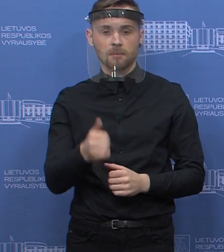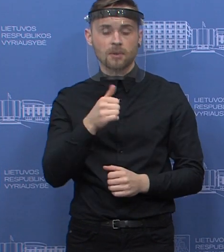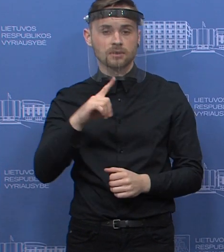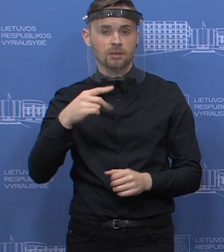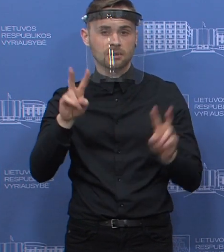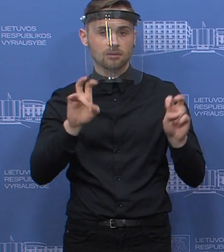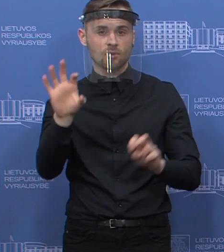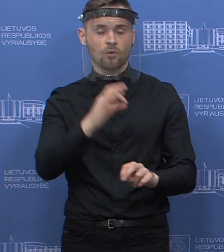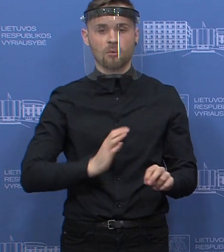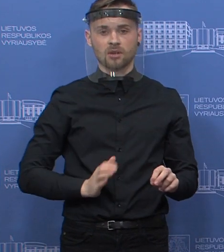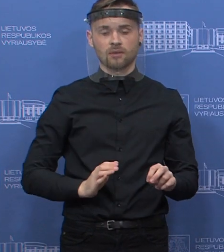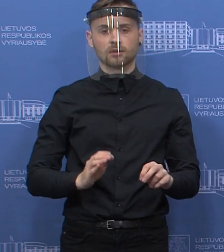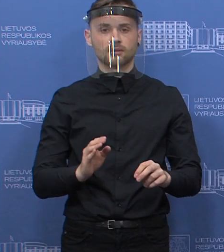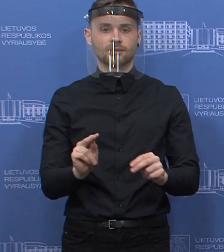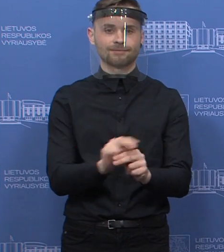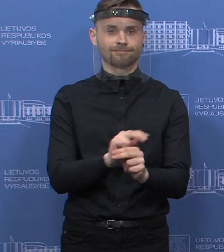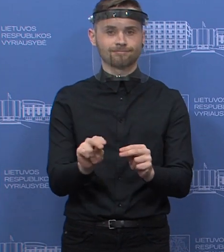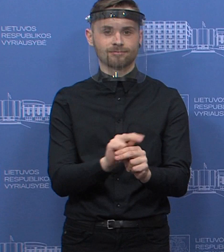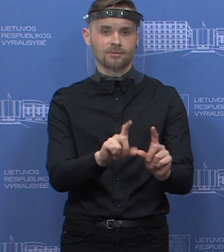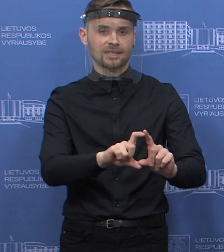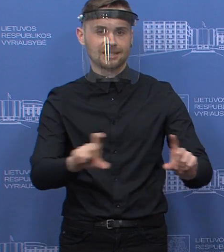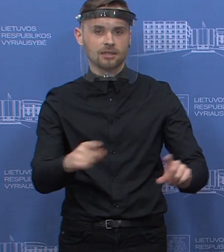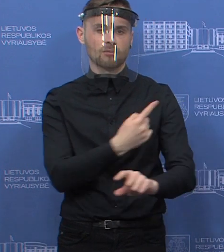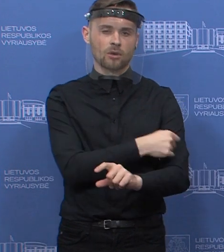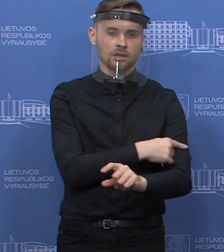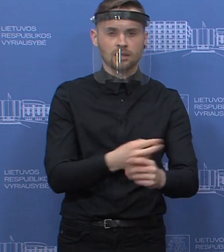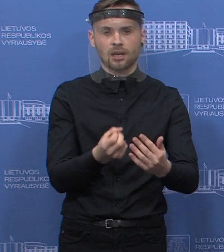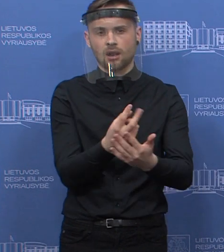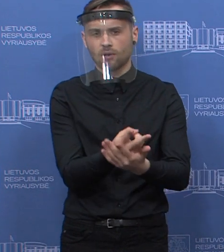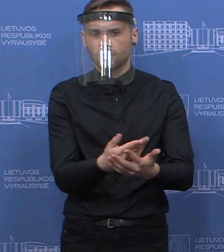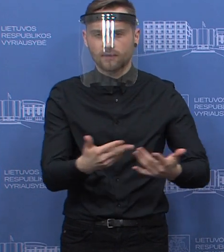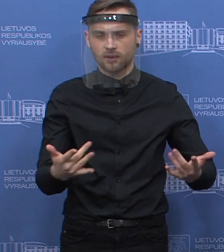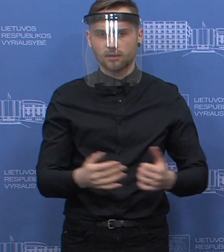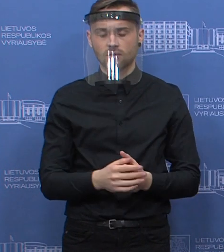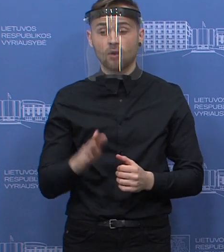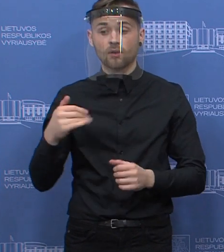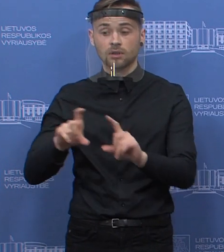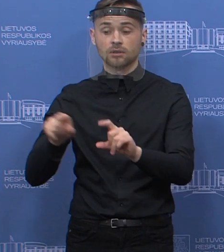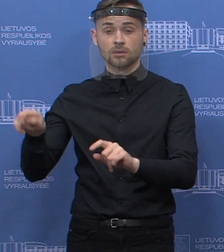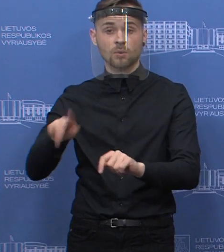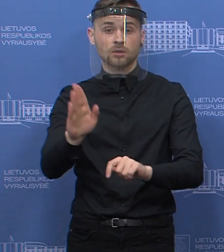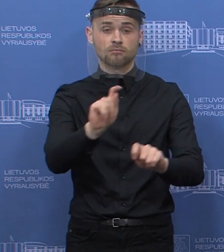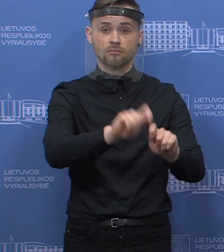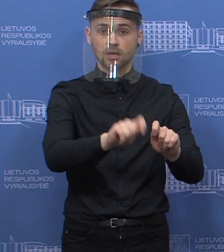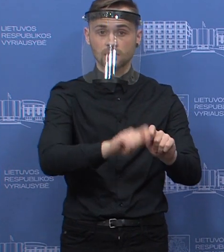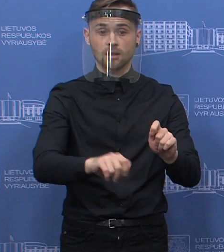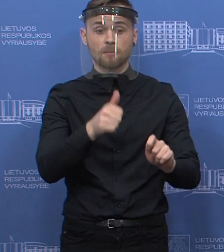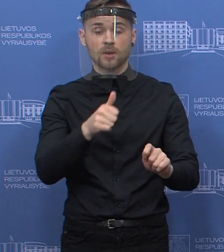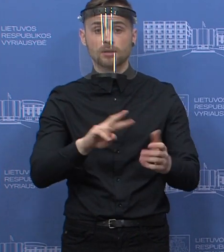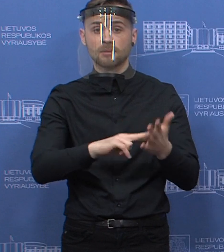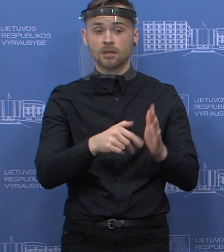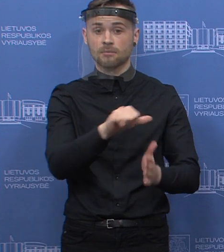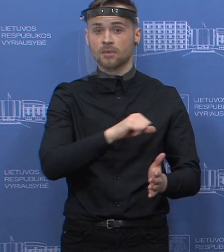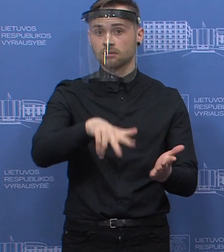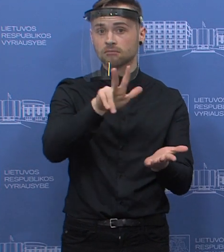apie pirvačias gydimo įstaigas. Tačiau tokio atveju kontroliojantios institucijos galės patikrinti, ar tikrai to plavę, kurie patys